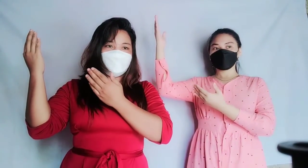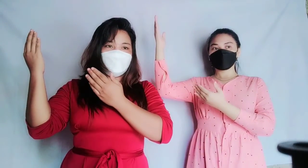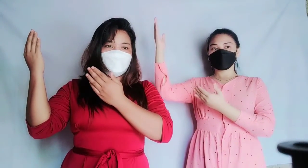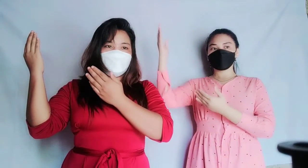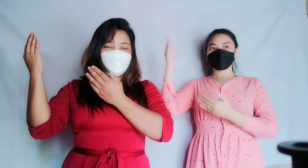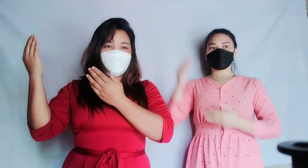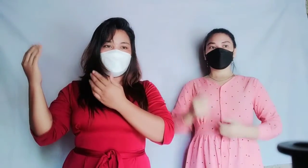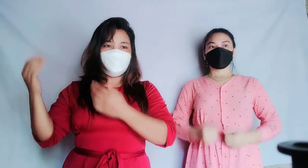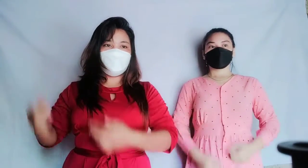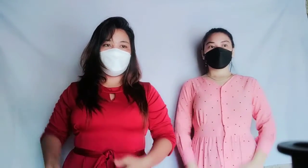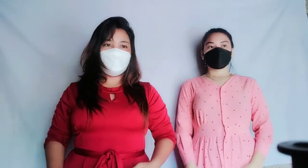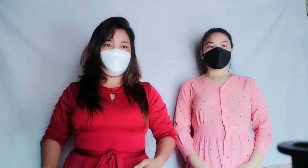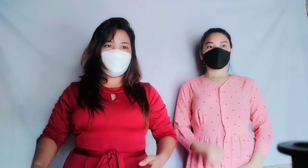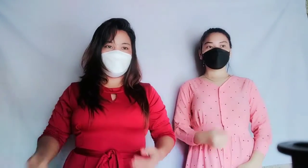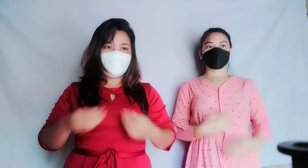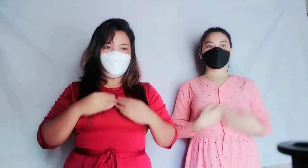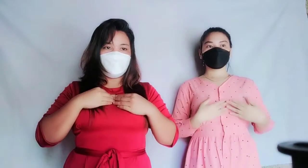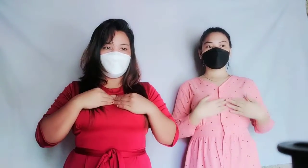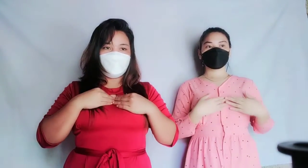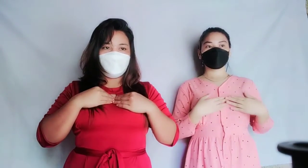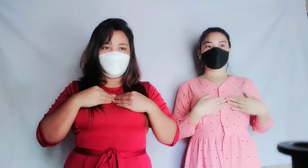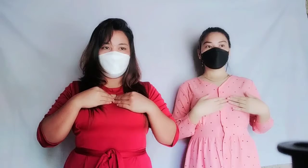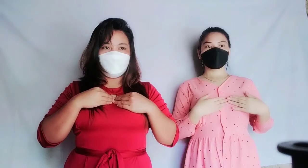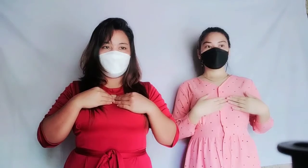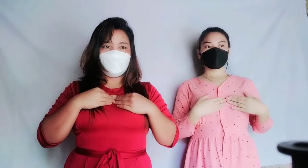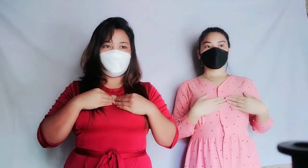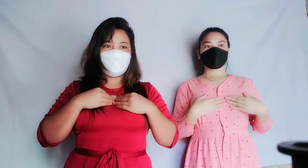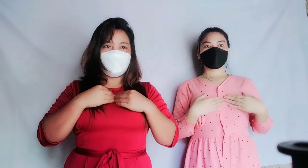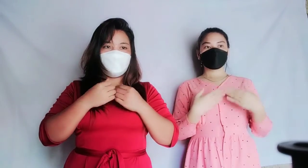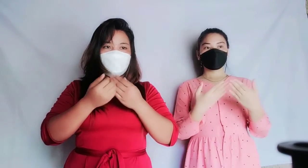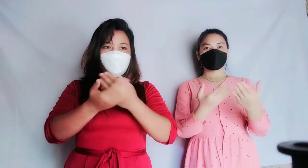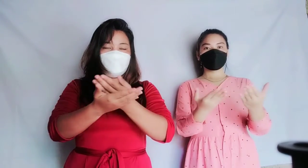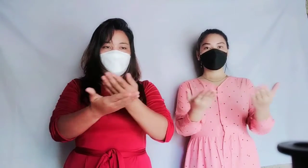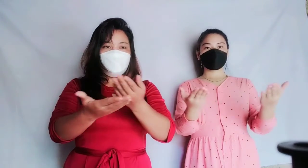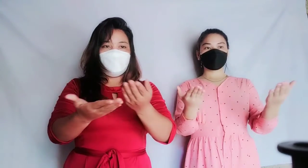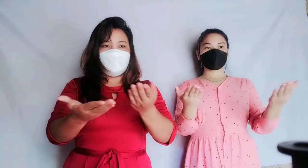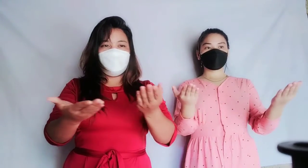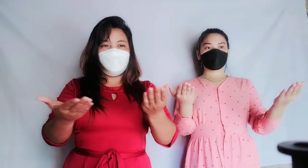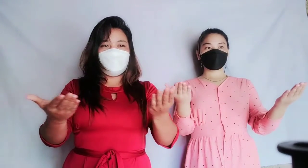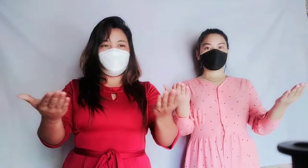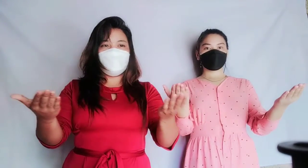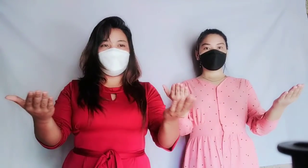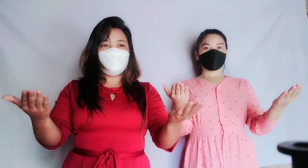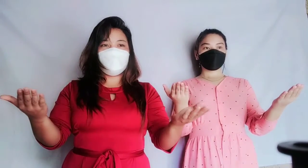Ang mga kalubog na aming alay sa mundo